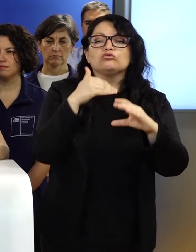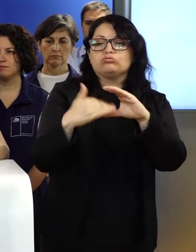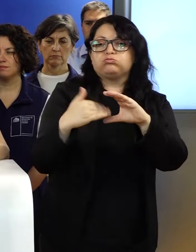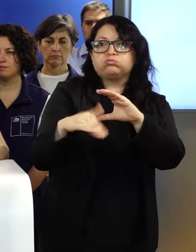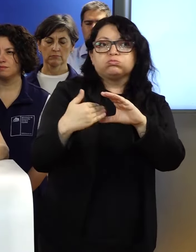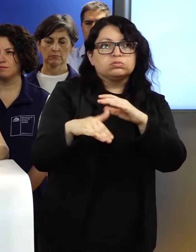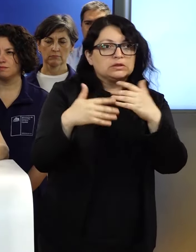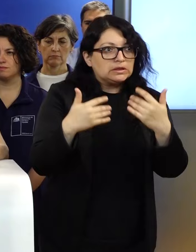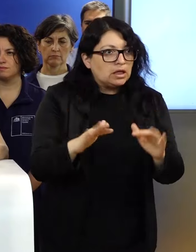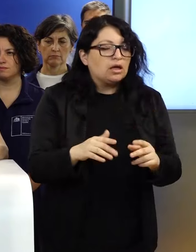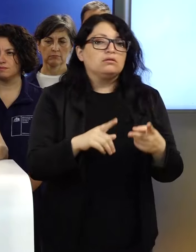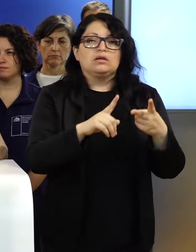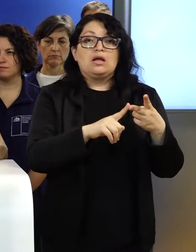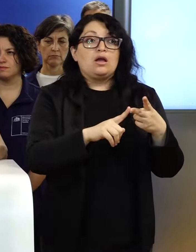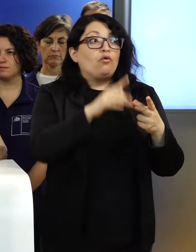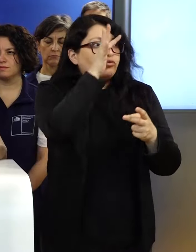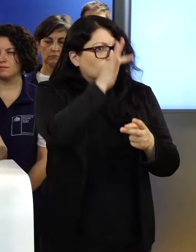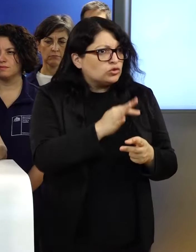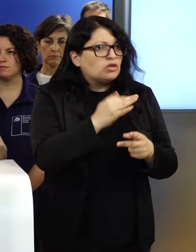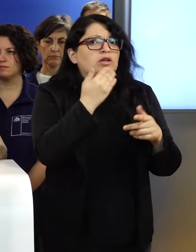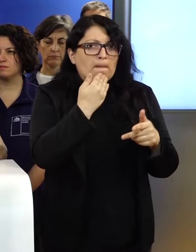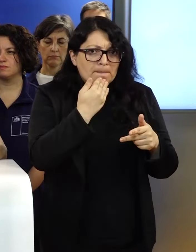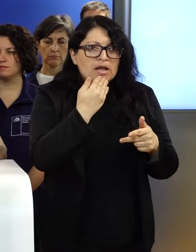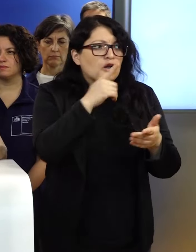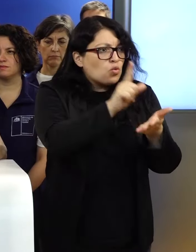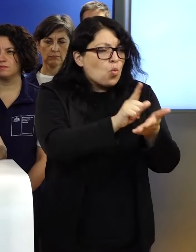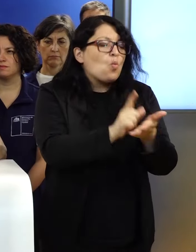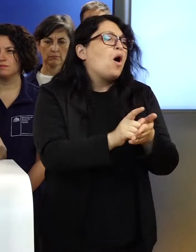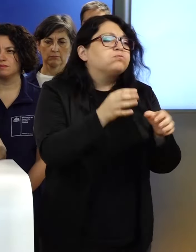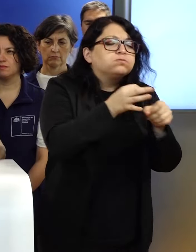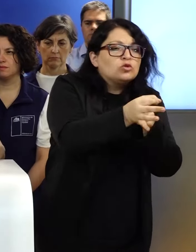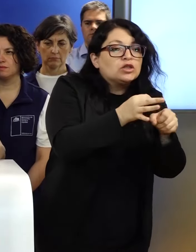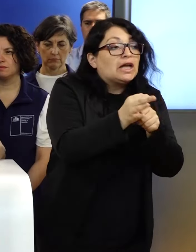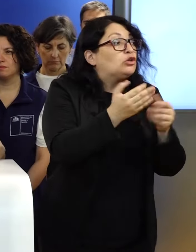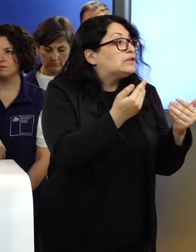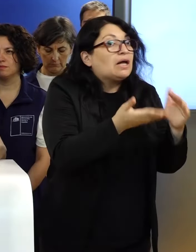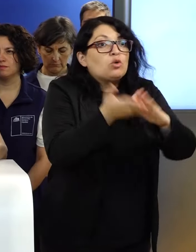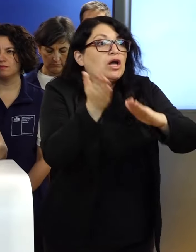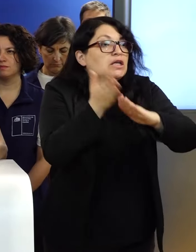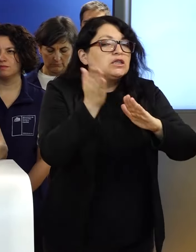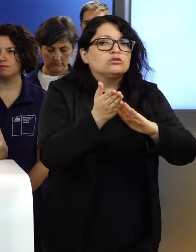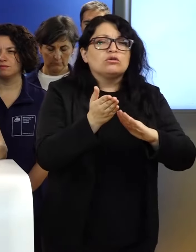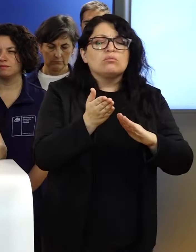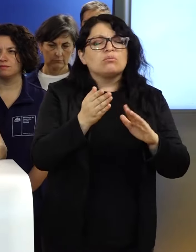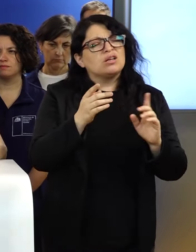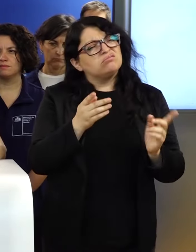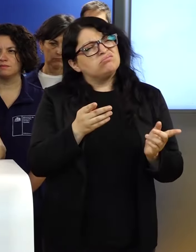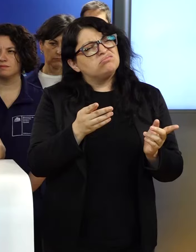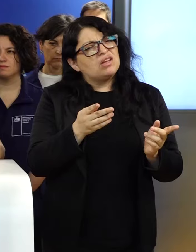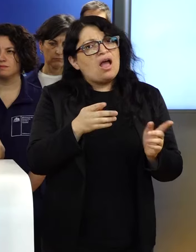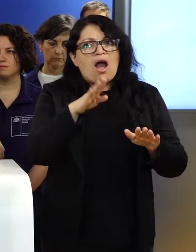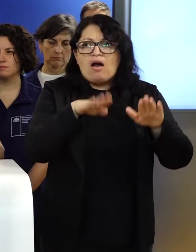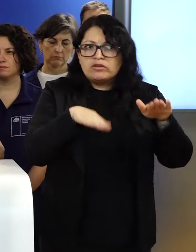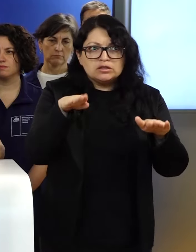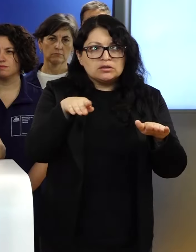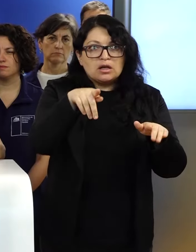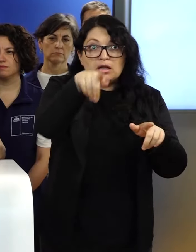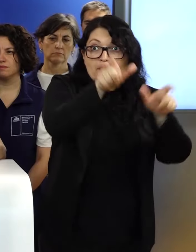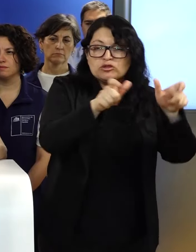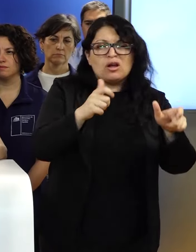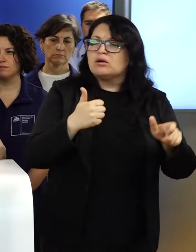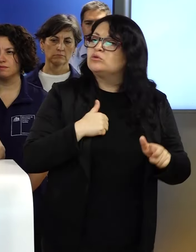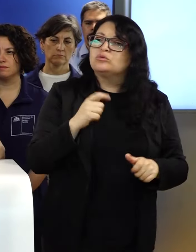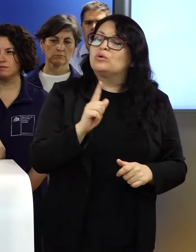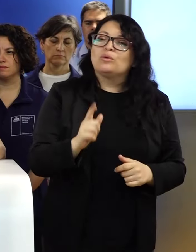pesar de que hay personal desplegado dando instrucciones de que es necesario evacuar, en oportunidades no ha sido posible que se cumplan estas